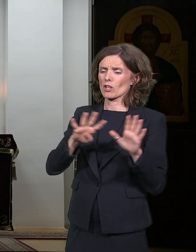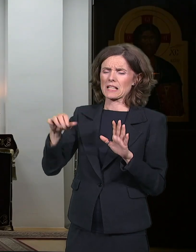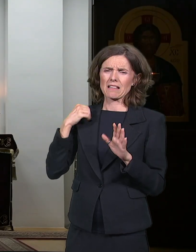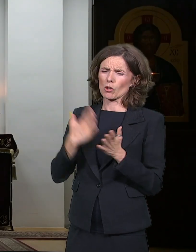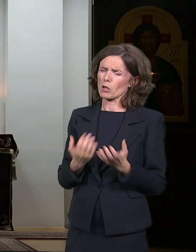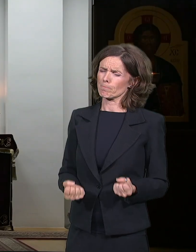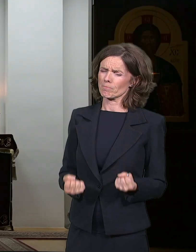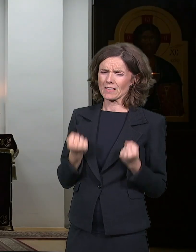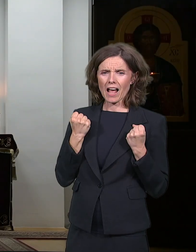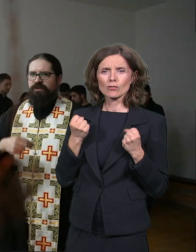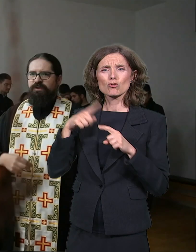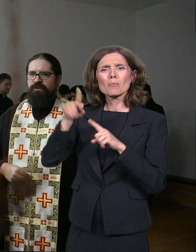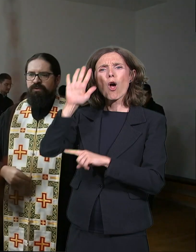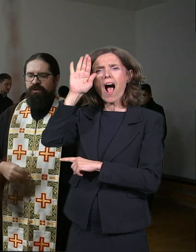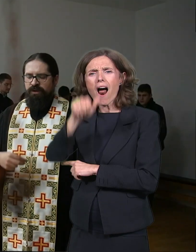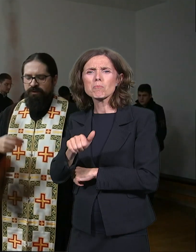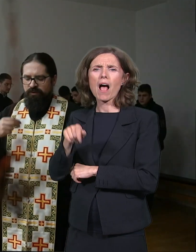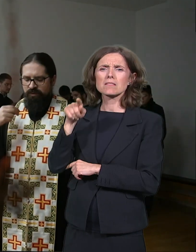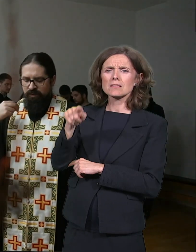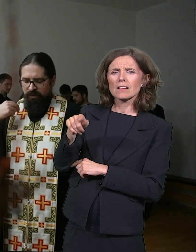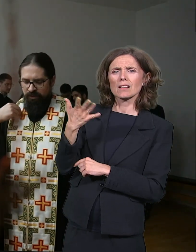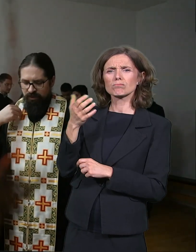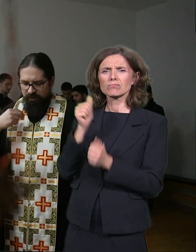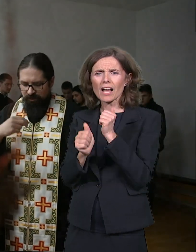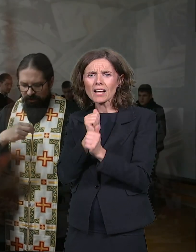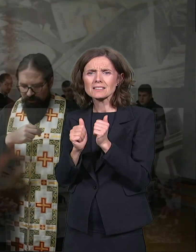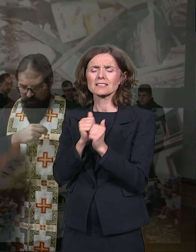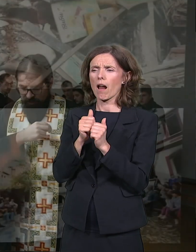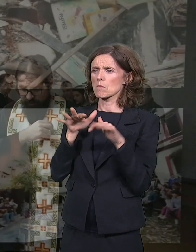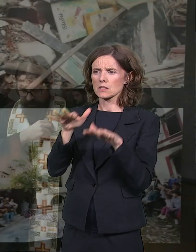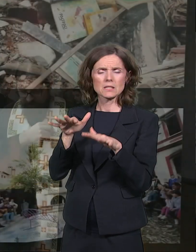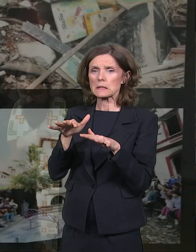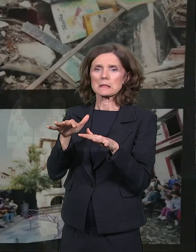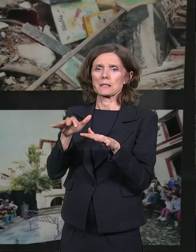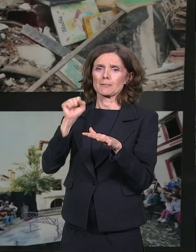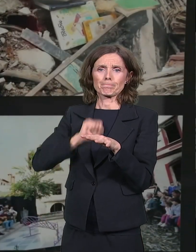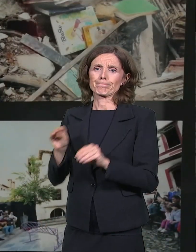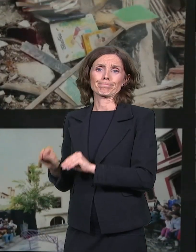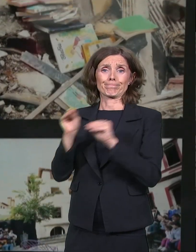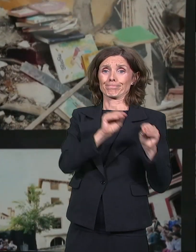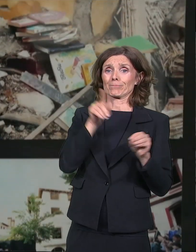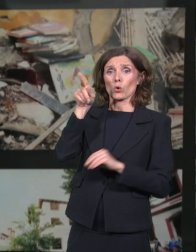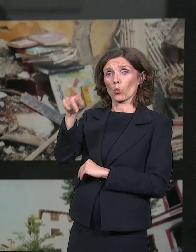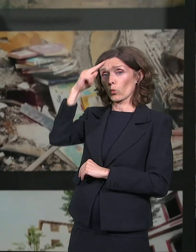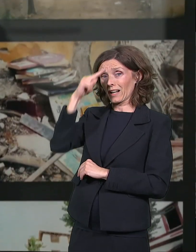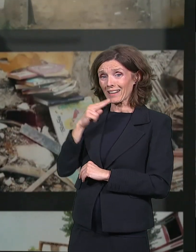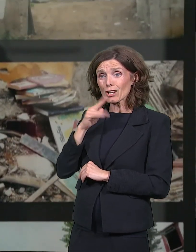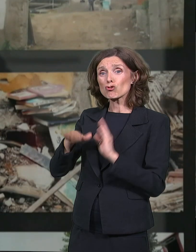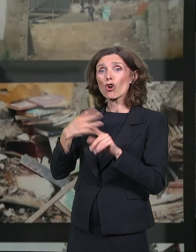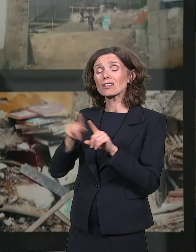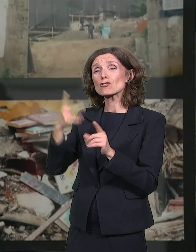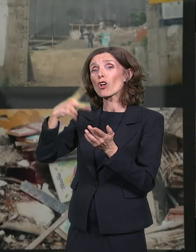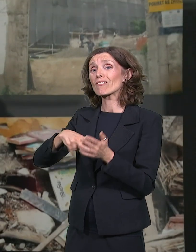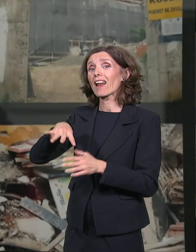pod udarom albanskih ekstremista kada je prinudno preseljena u Niš. Potom je postradala 2004. u